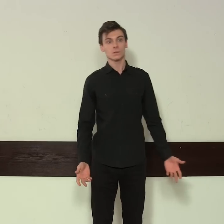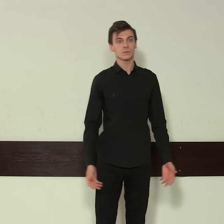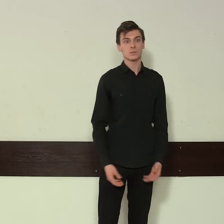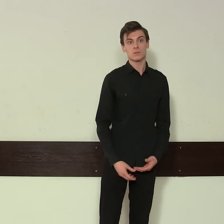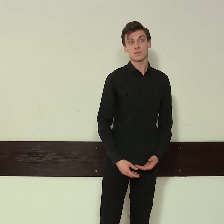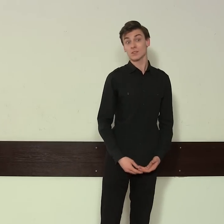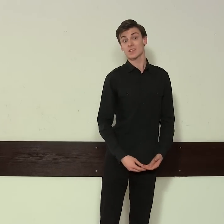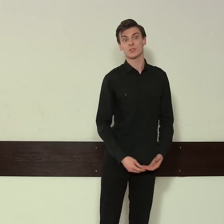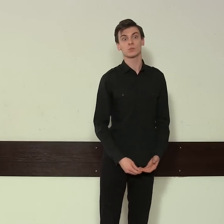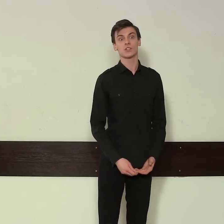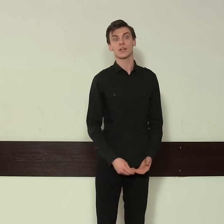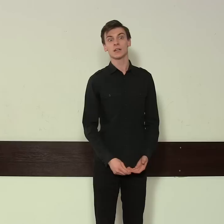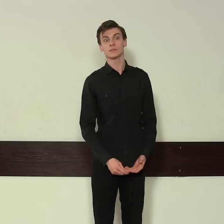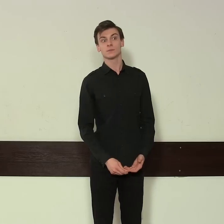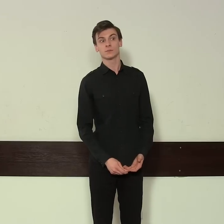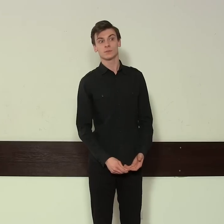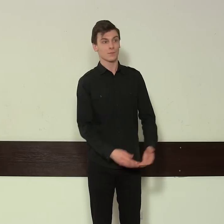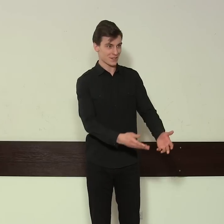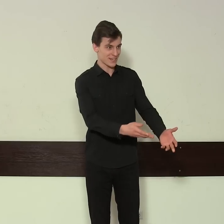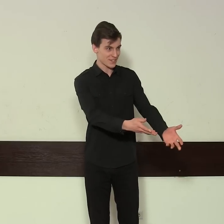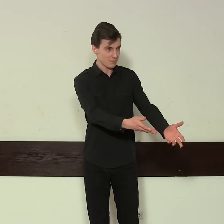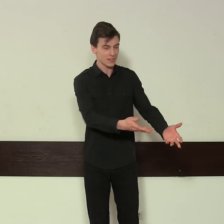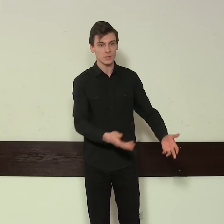Co to za żółta księga? Sędzia zapytał.